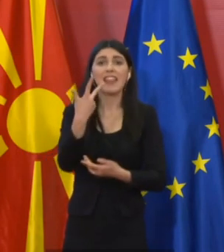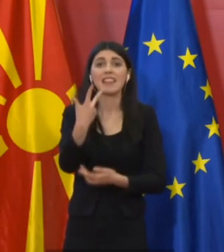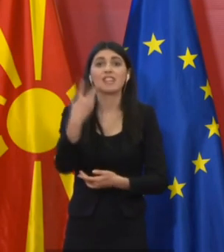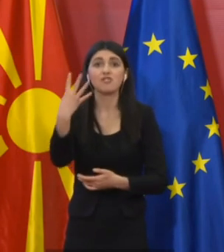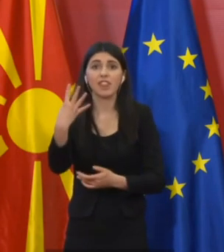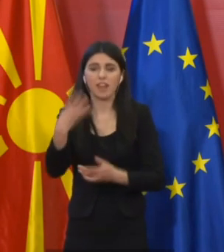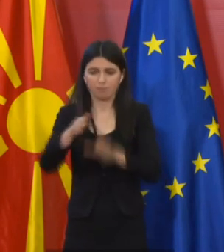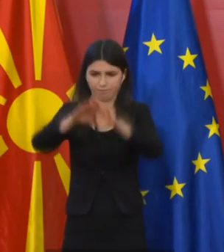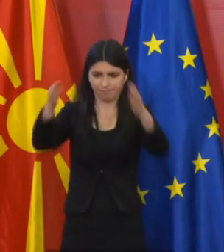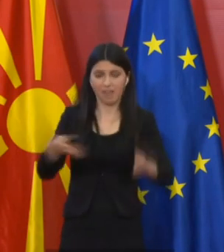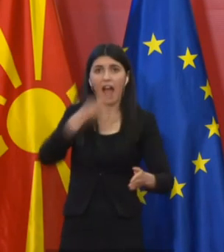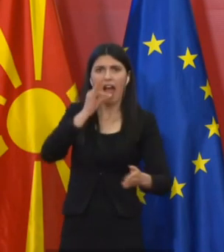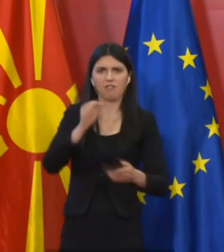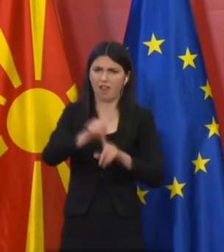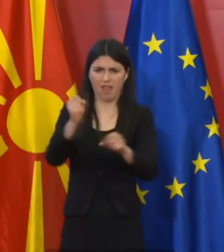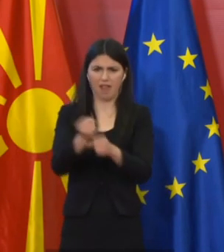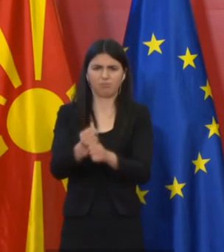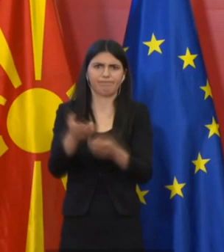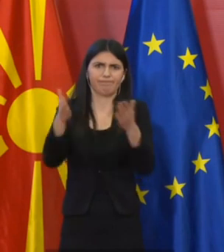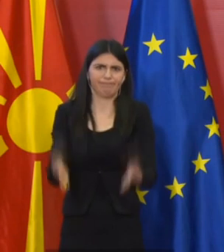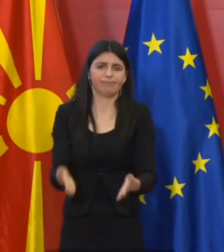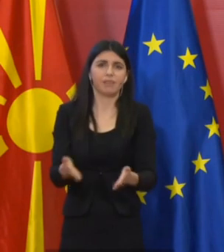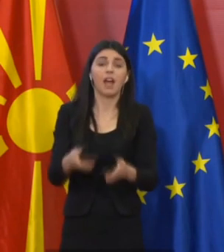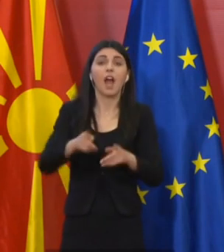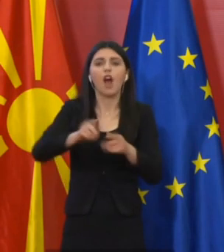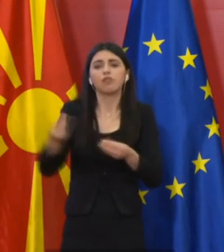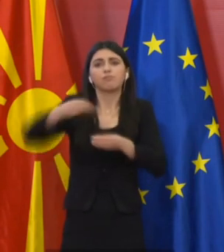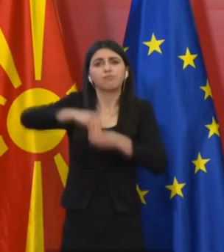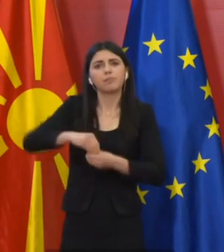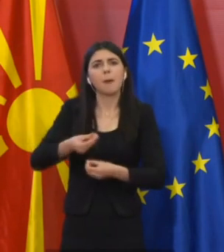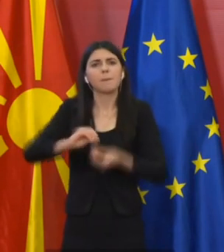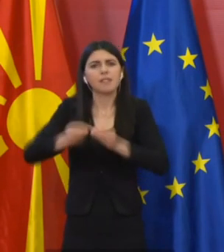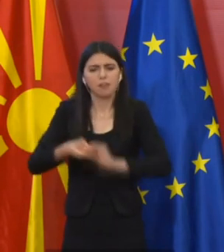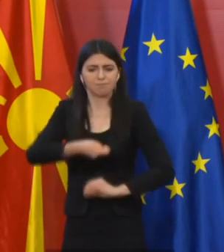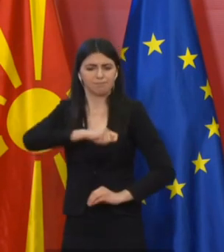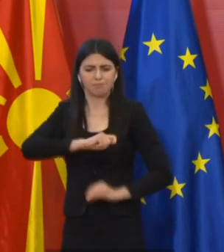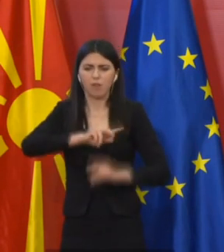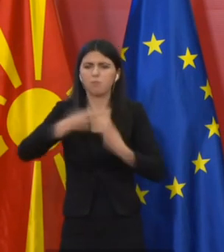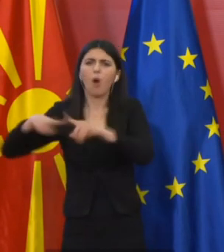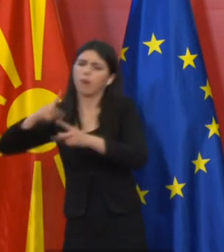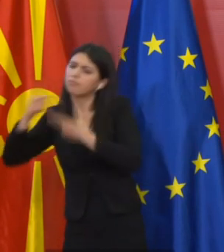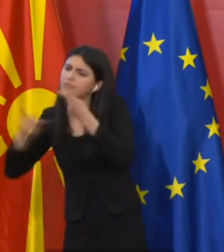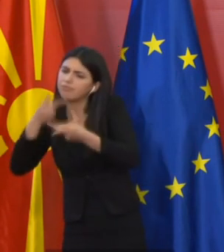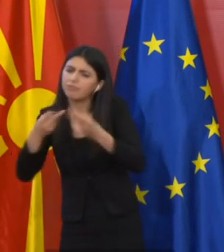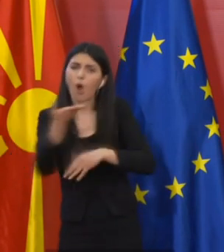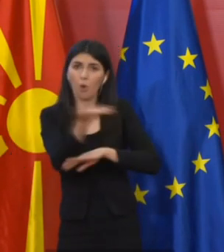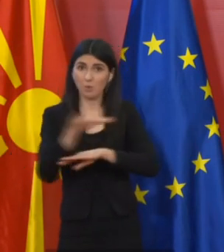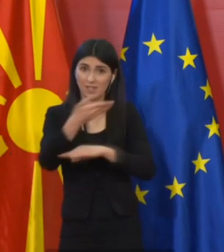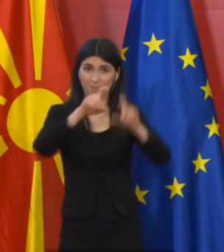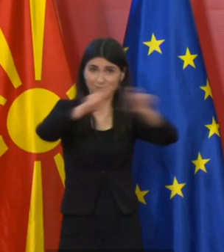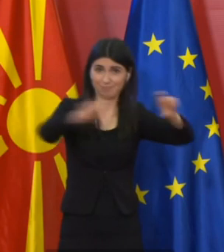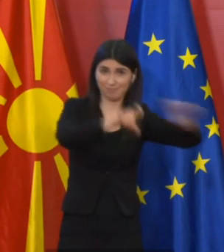кафемати не работела. Дополнително, пазарниот инспекторат, покре контролите на угостителските објекти,